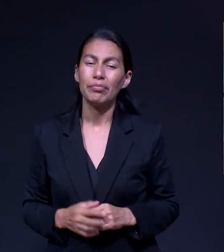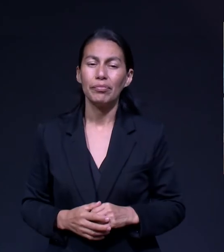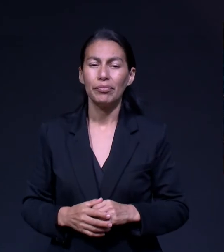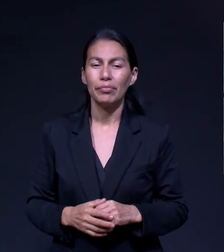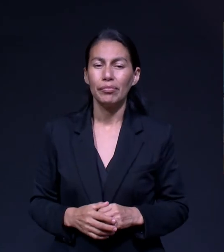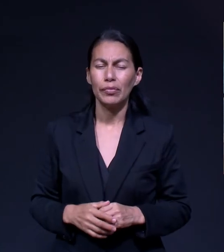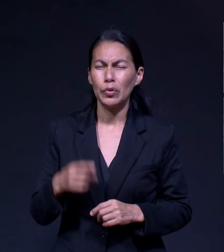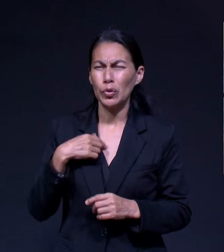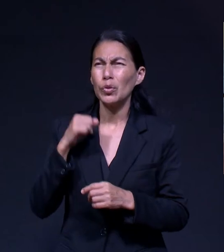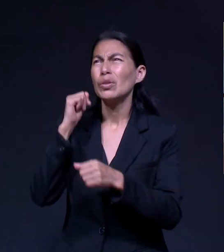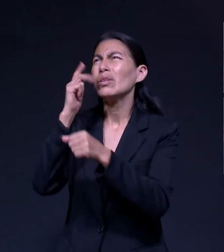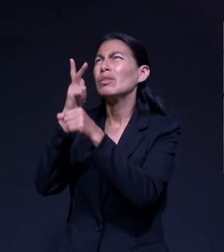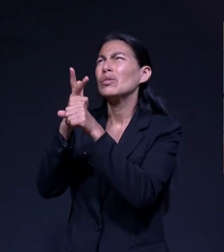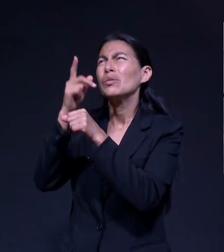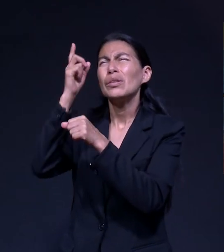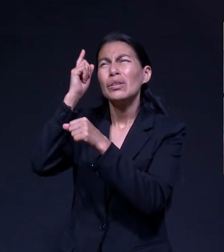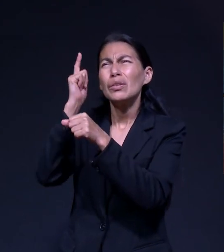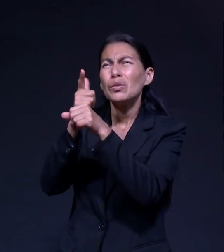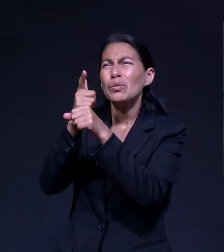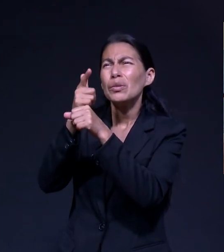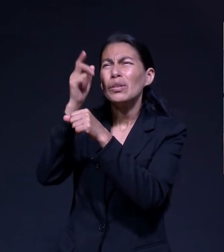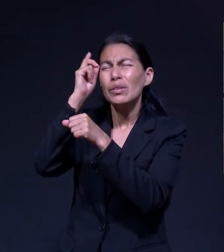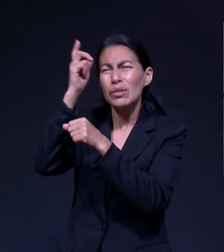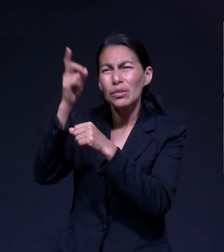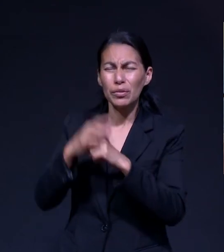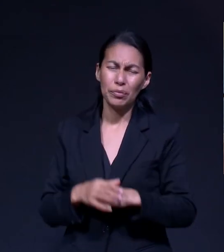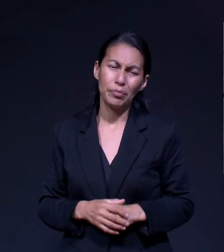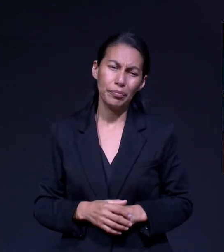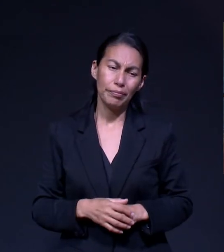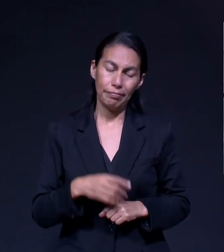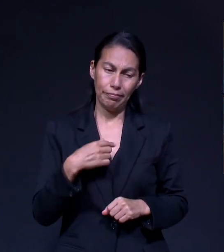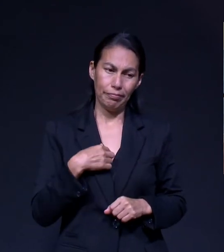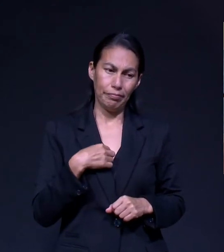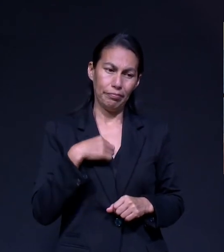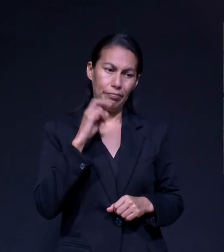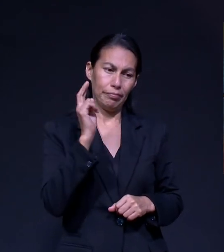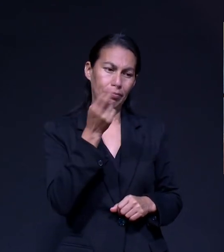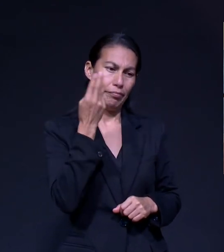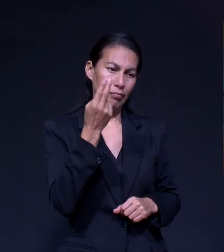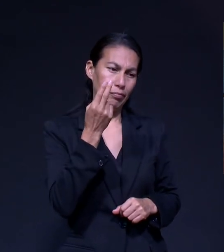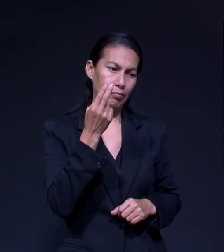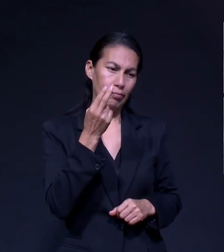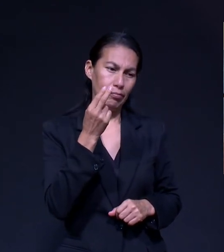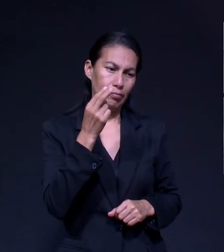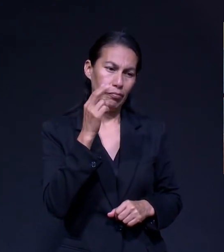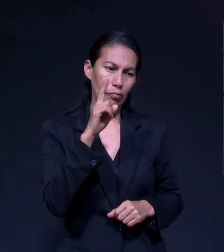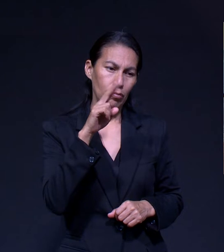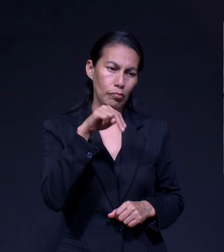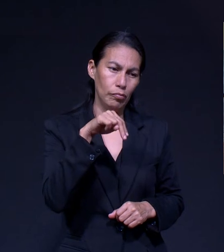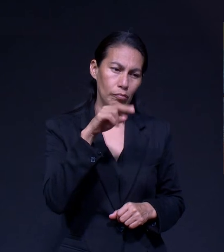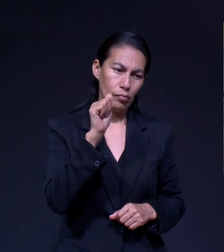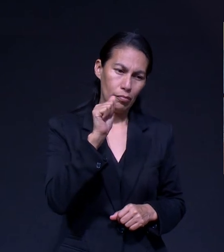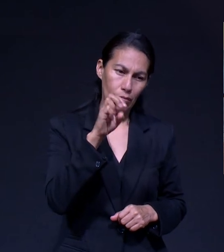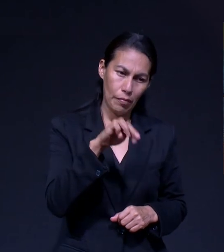Yo Estaba Estudiando En La Universidad Autónoma De México En La Facultad De Filosofía Y Letras